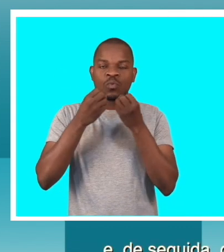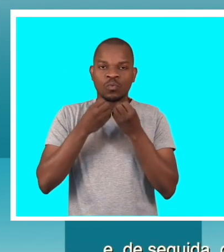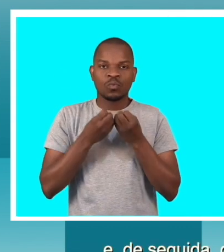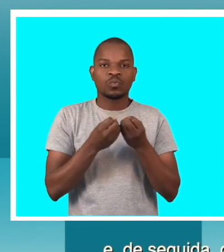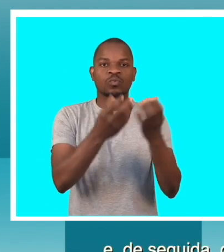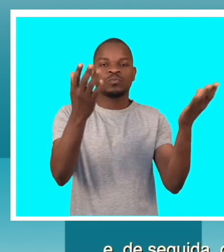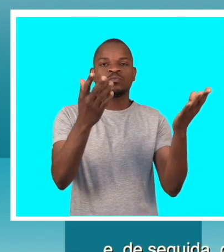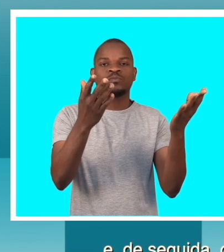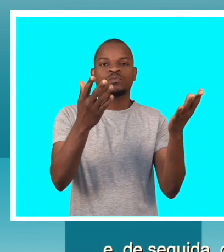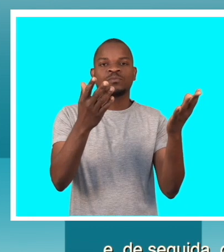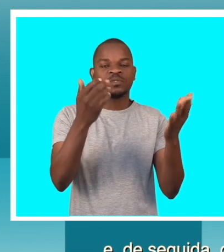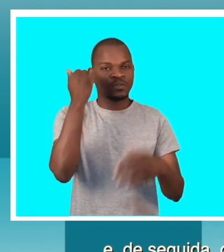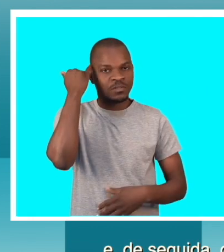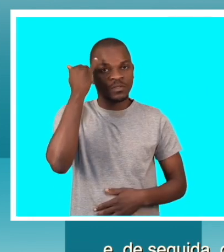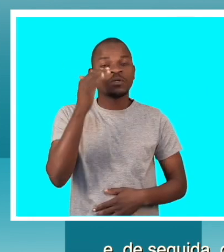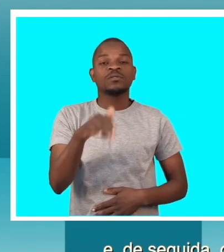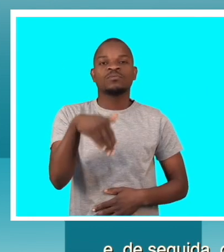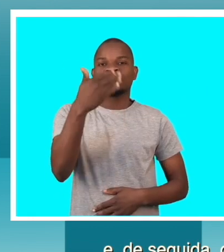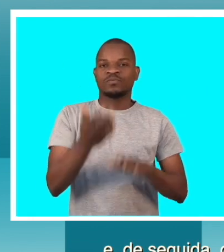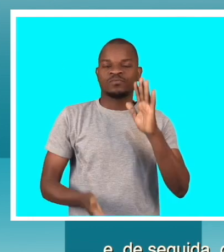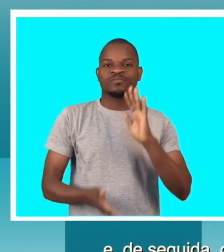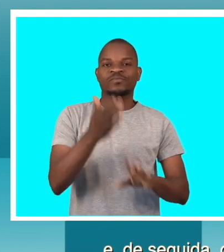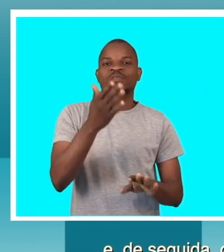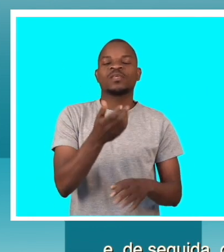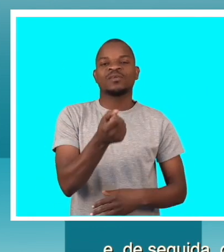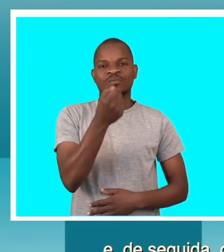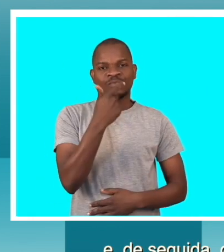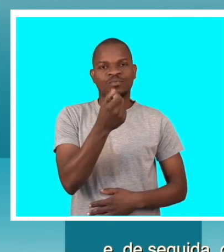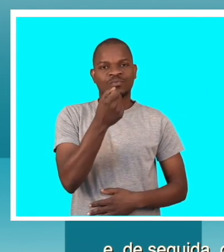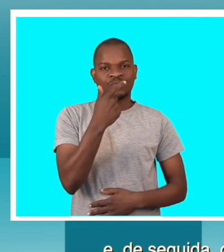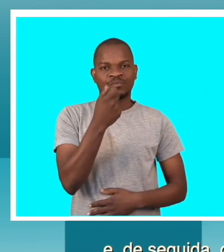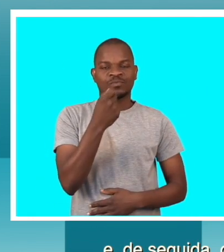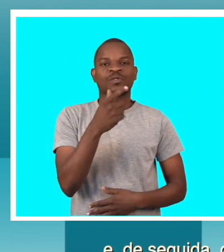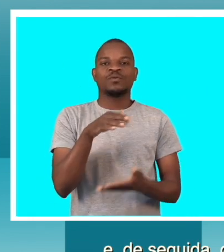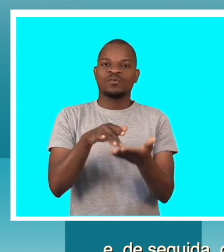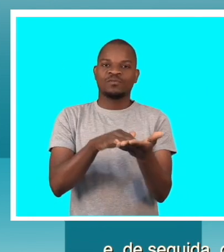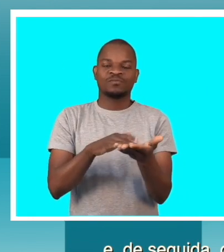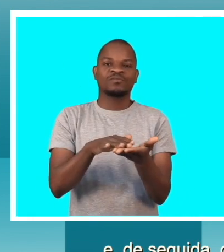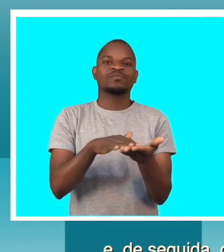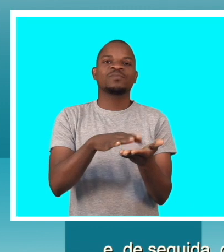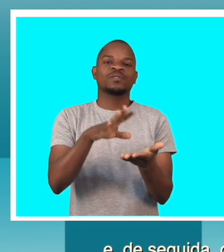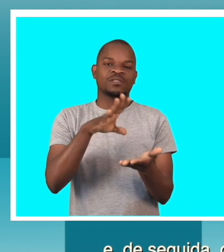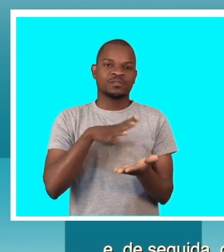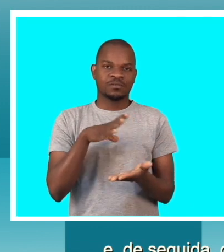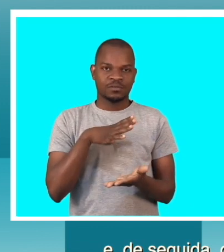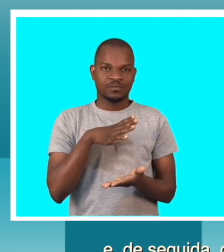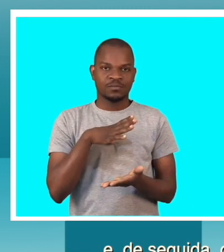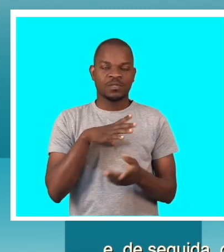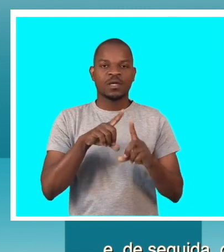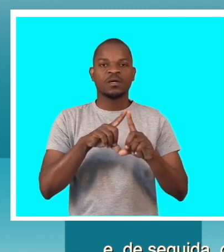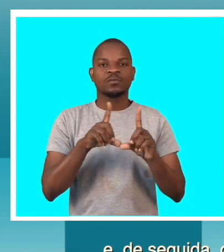da iniciativa que vamos começar já a ter medicamento, a embalagem de medicamento, contemplando